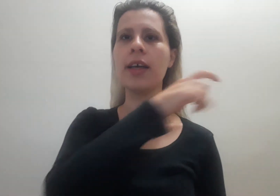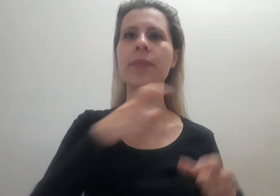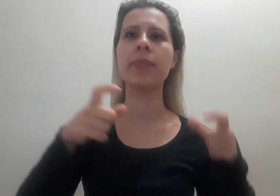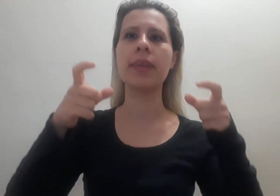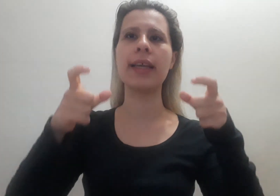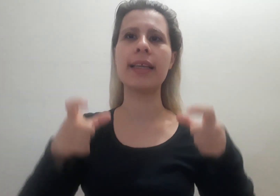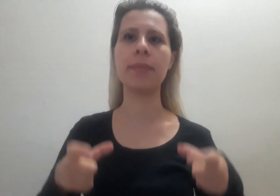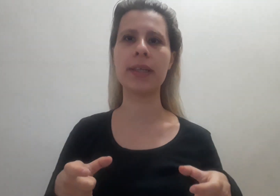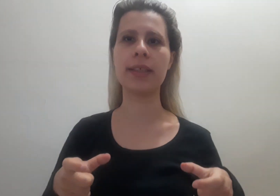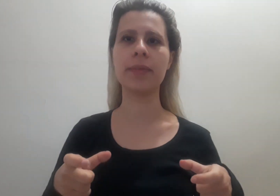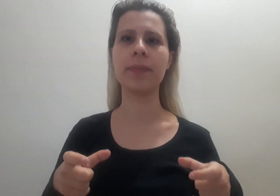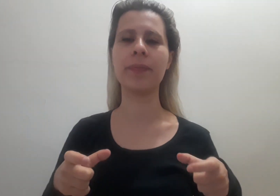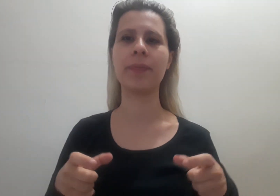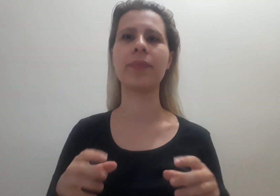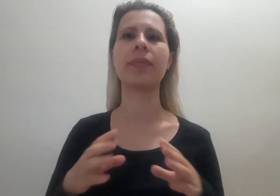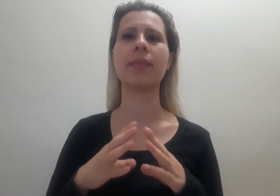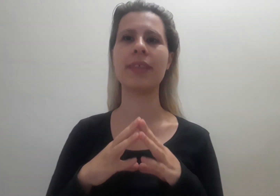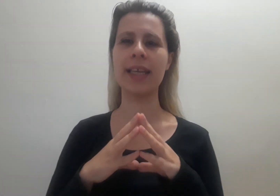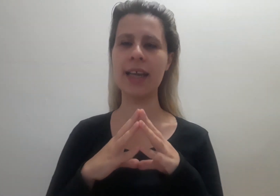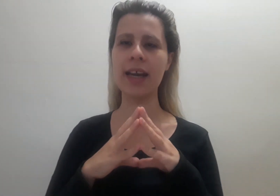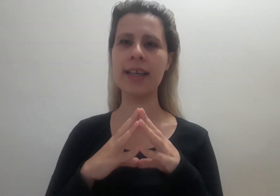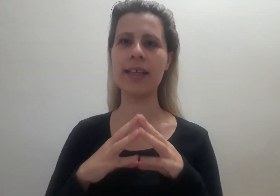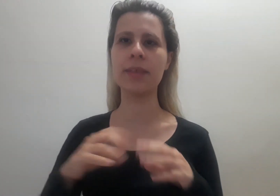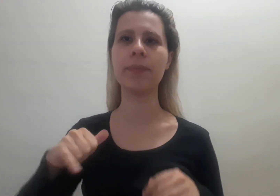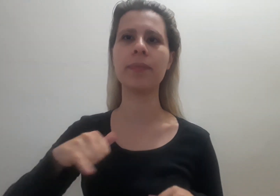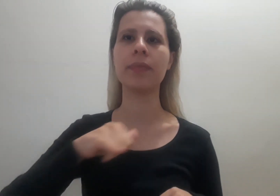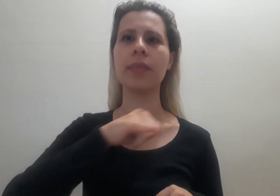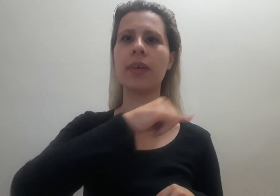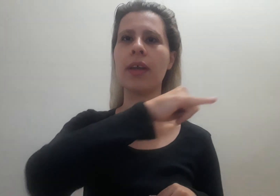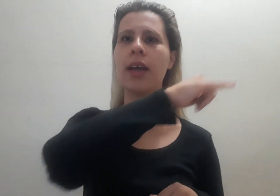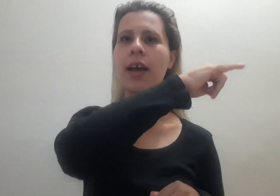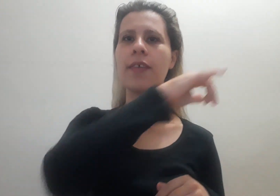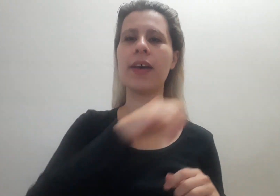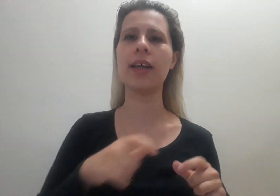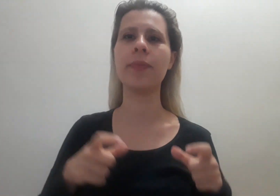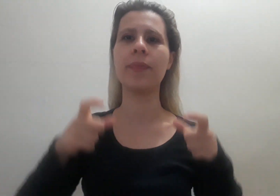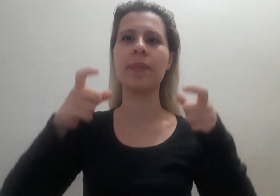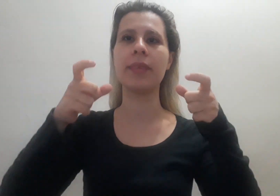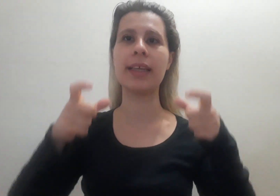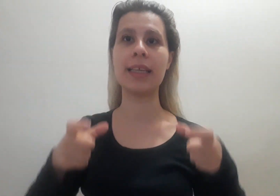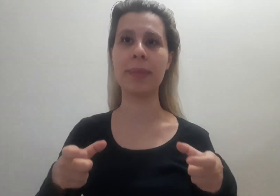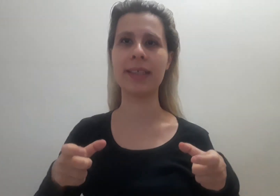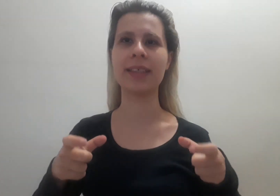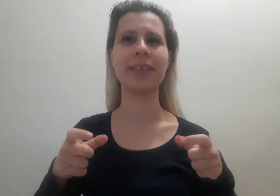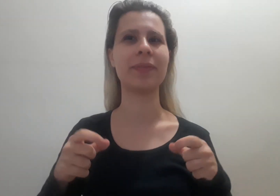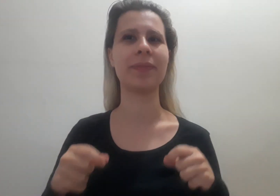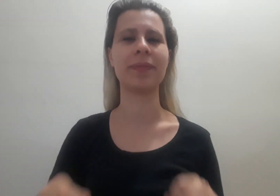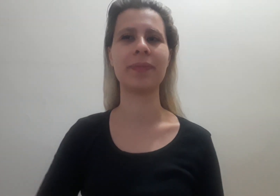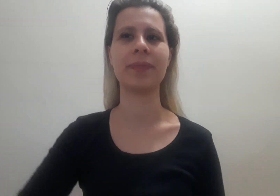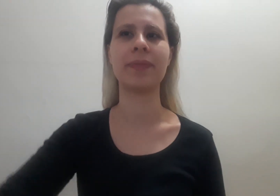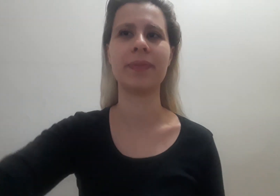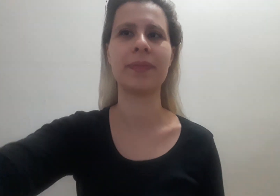limanı. Tekrarlayalım. Hava limanı. Hava limanı.